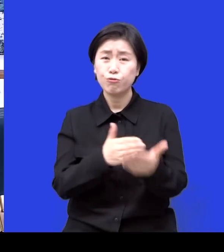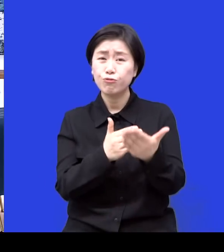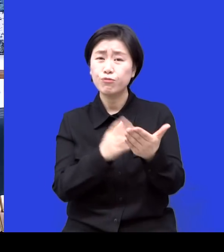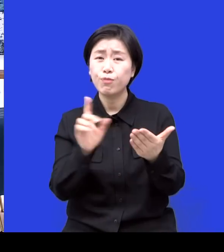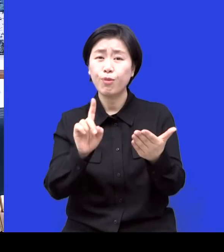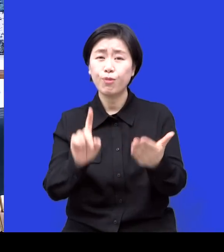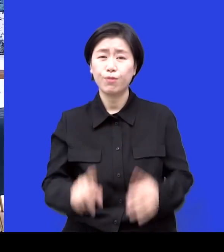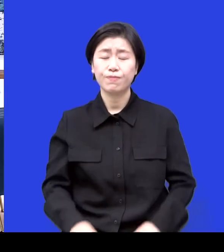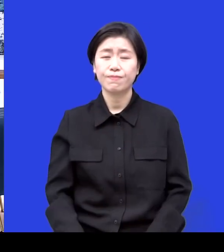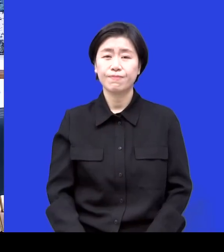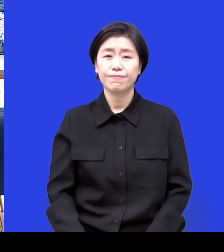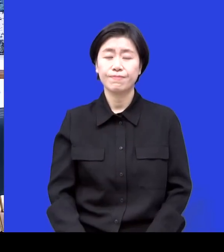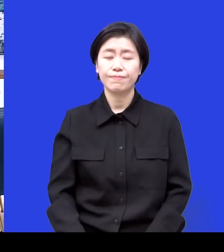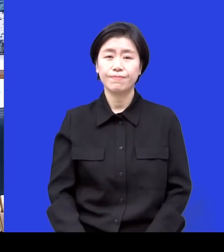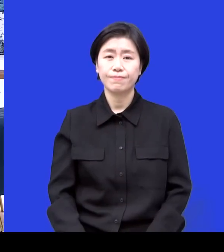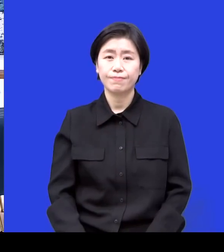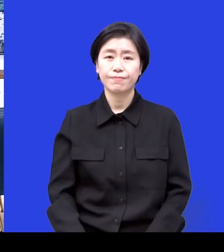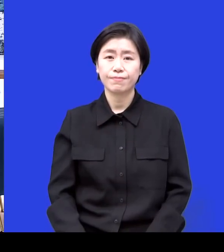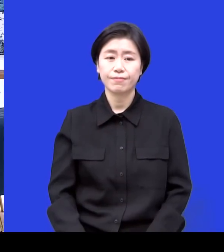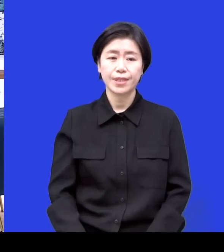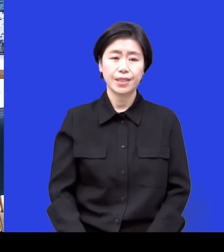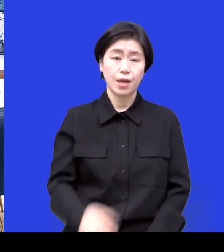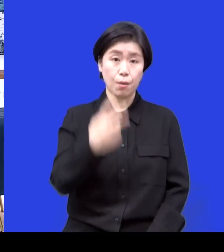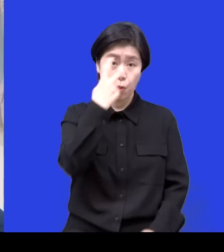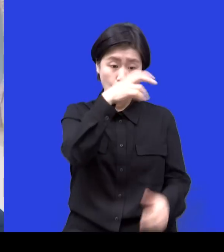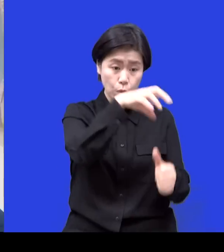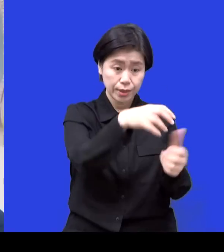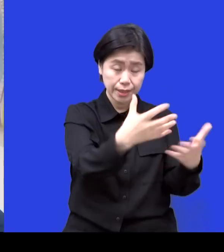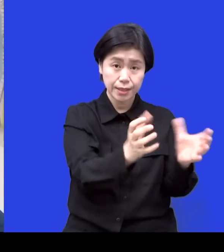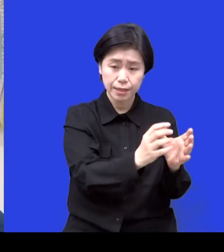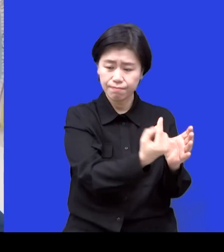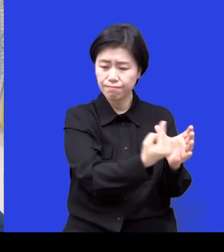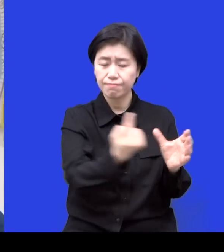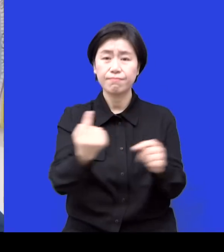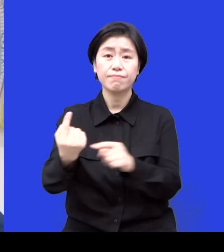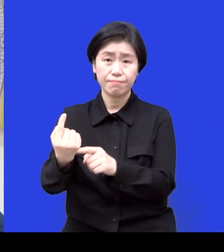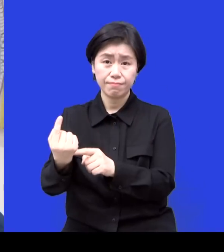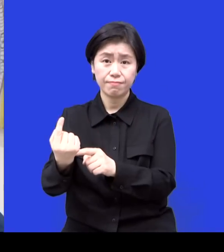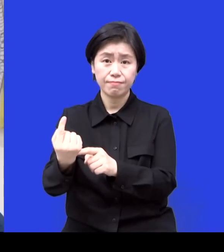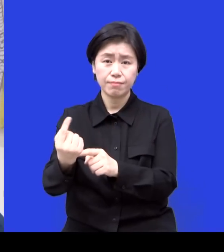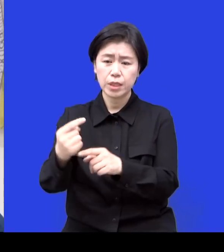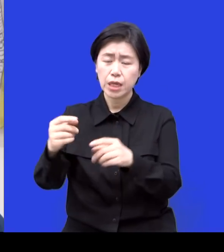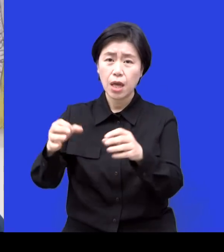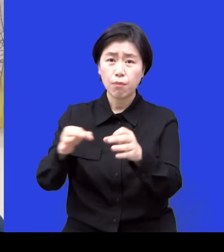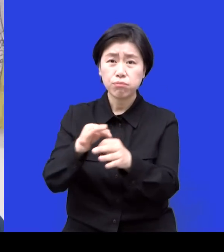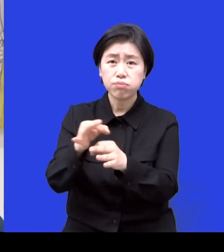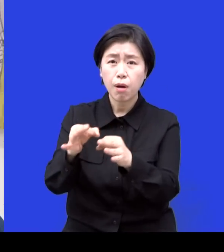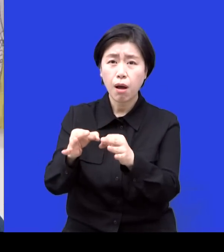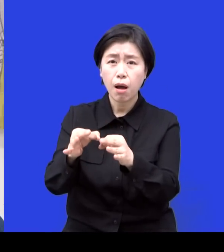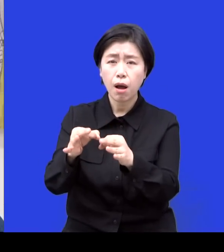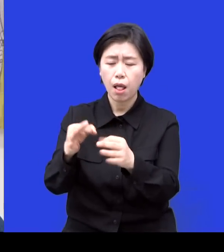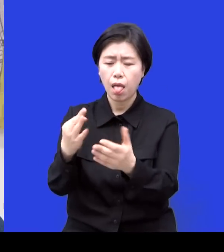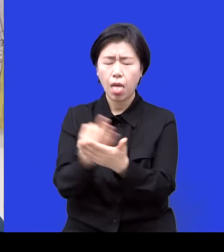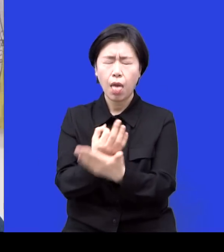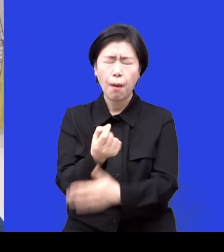소식이 퇴사한 아이가 네. 뭐 경제적인 어려움을 극복하지 못하고 어 이 아이가